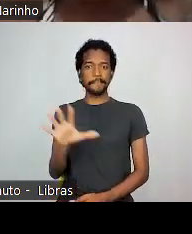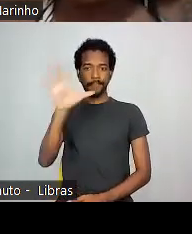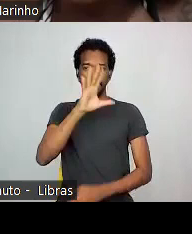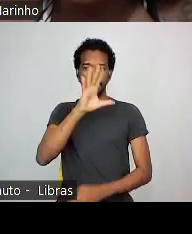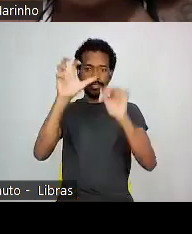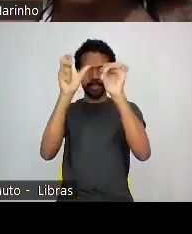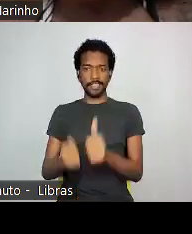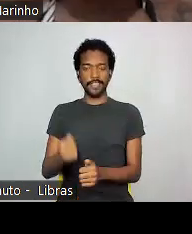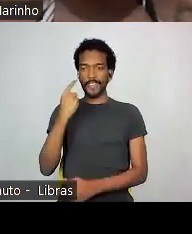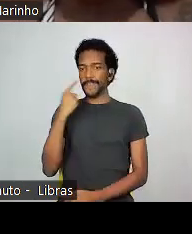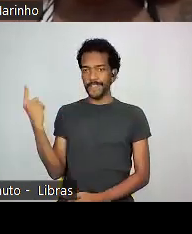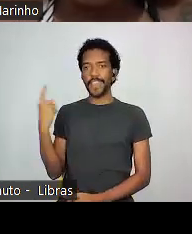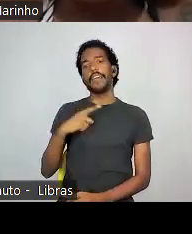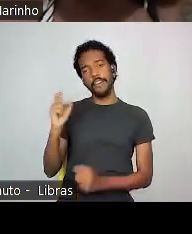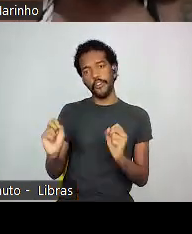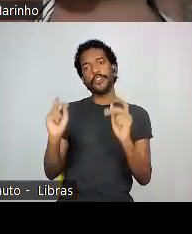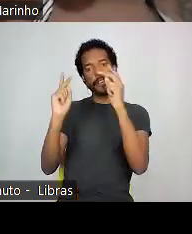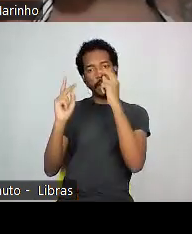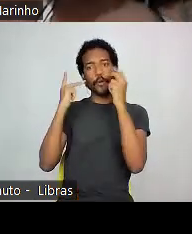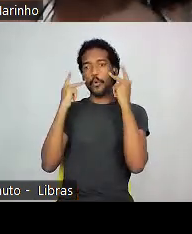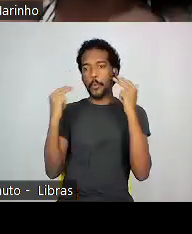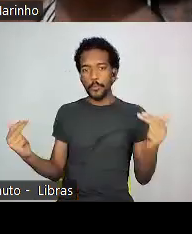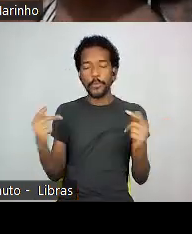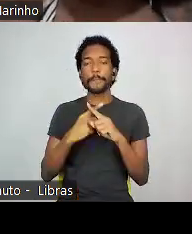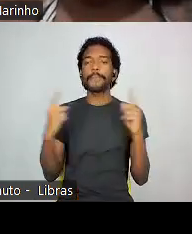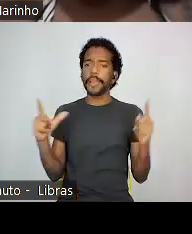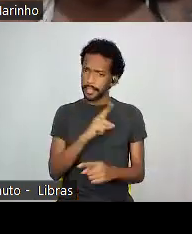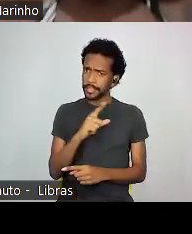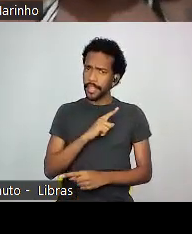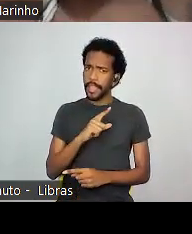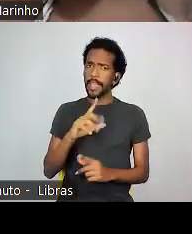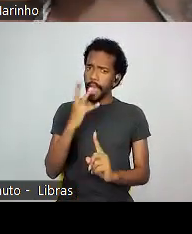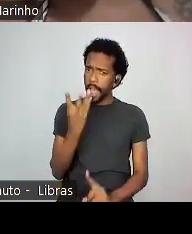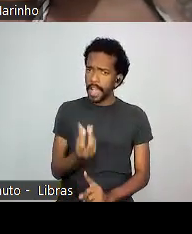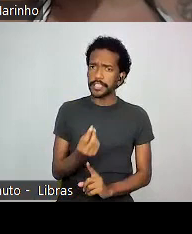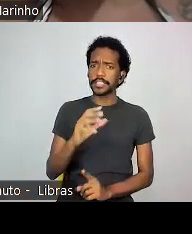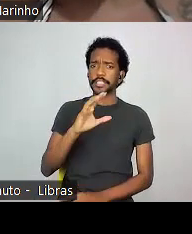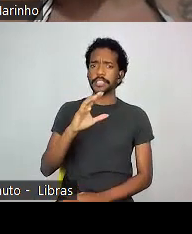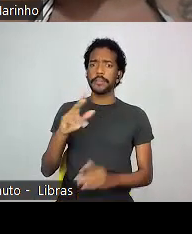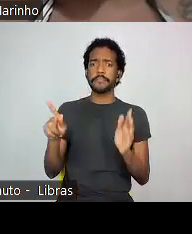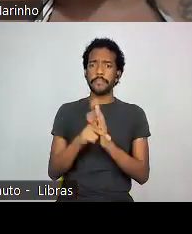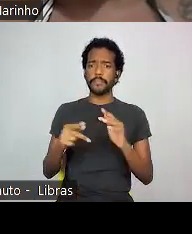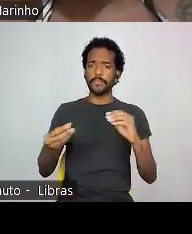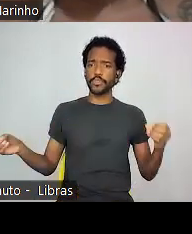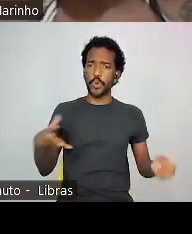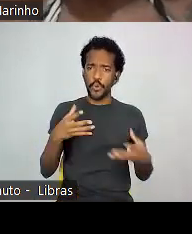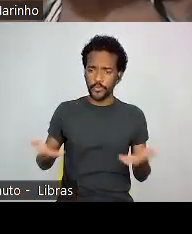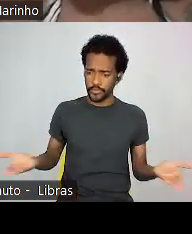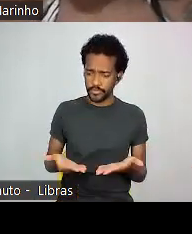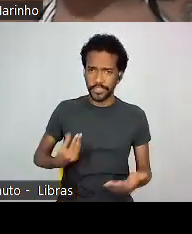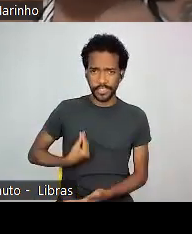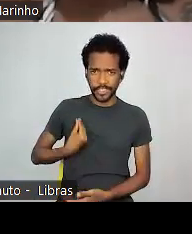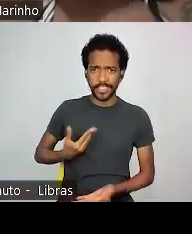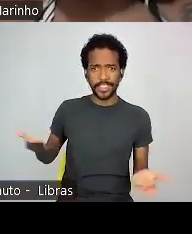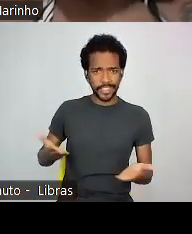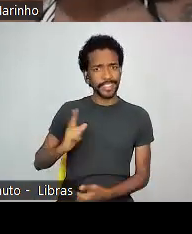Isso é muito ok, isso é muito comum, mas existe a arte africana contemporânea, que é essa exposição